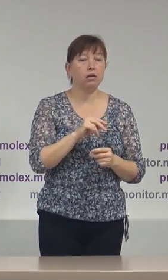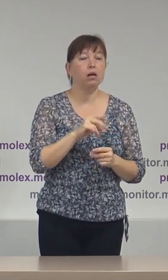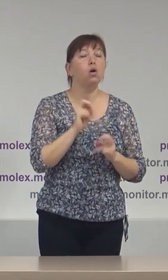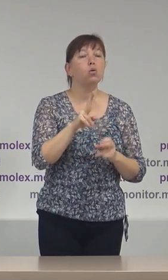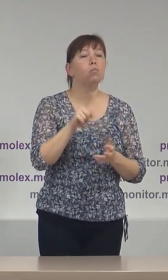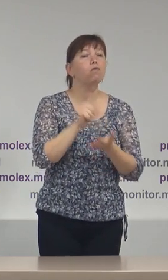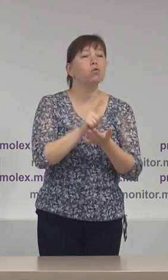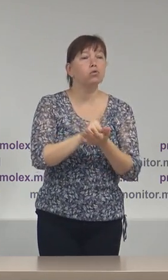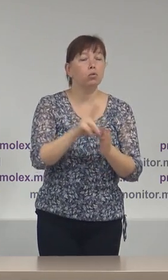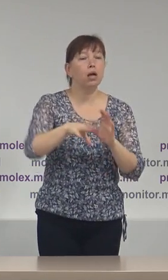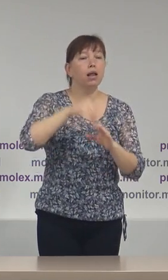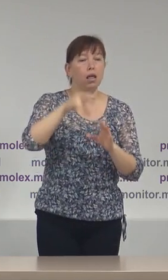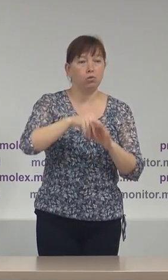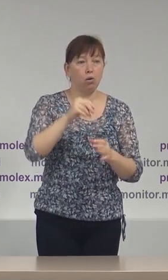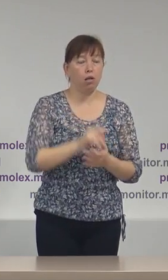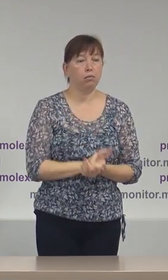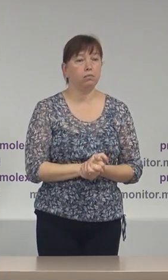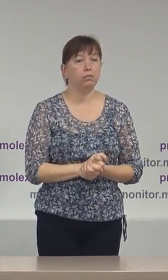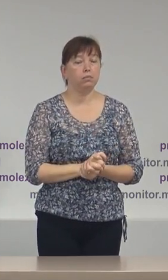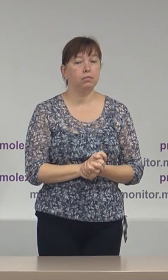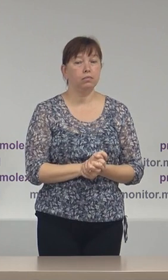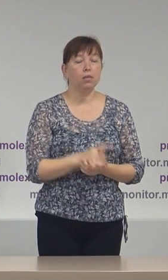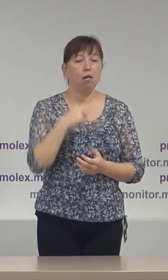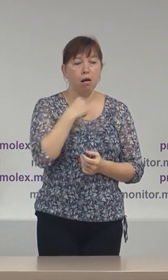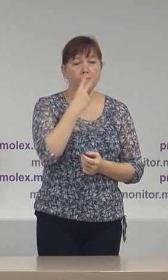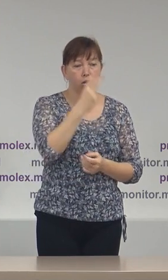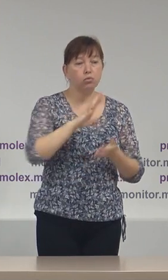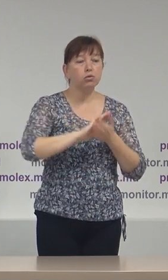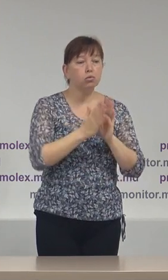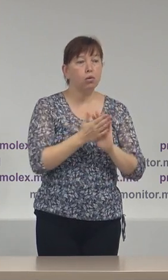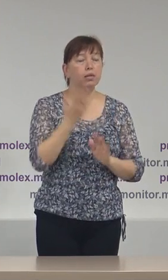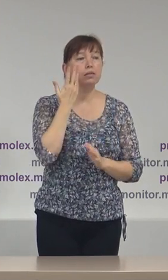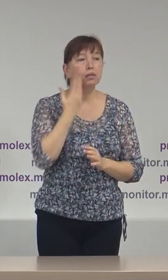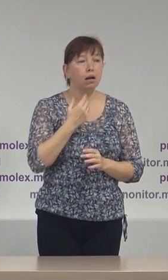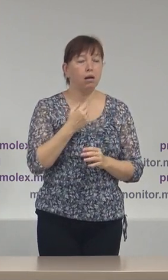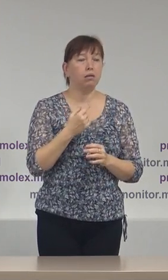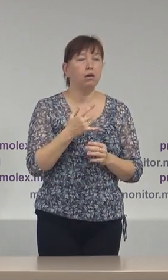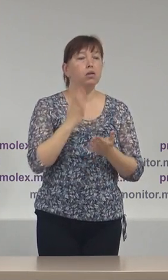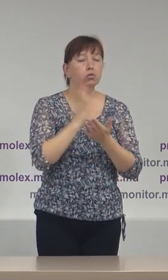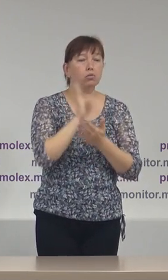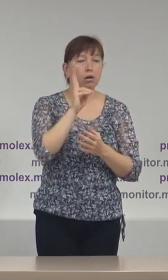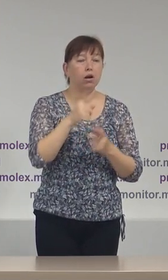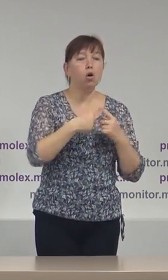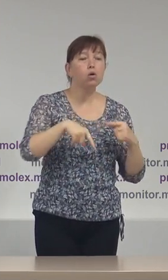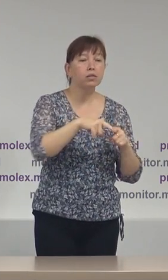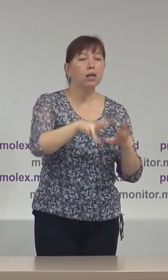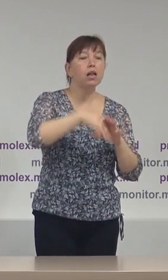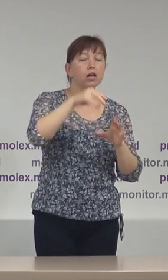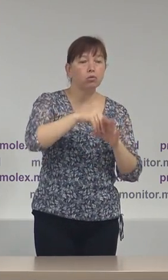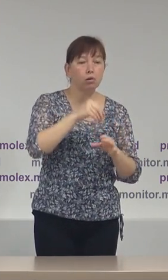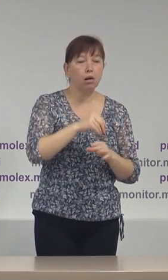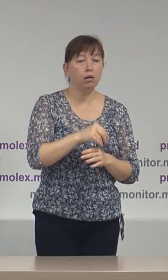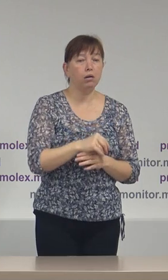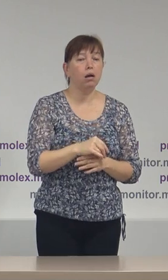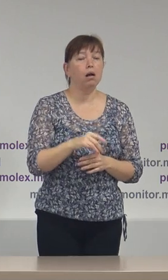de funcționar electoral. Am văzut situații în care anumite Consiliile Electorale de Circunscripție au